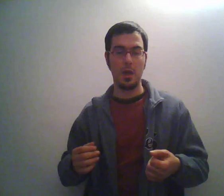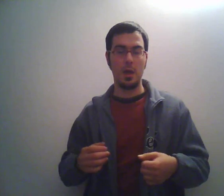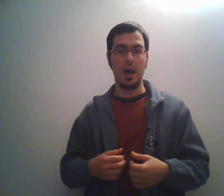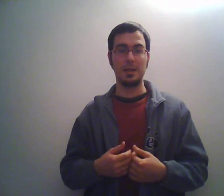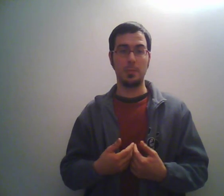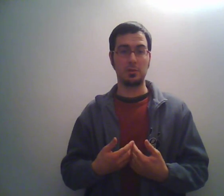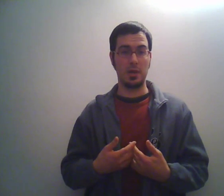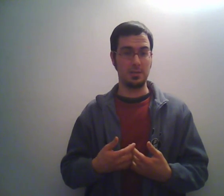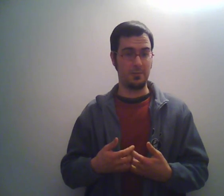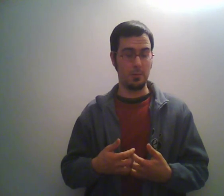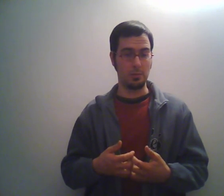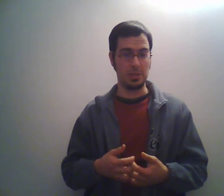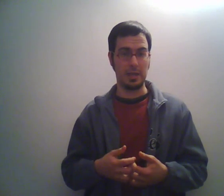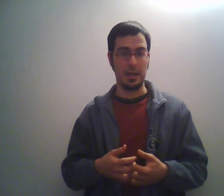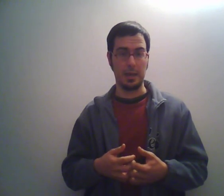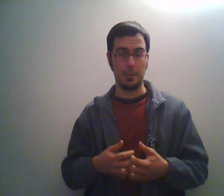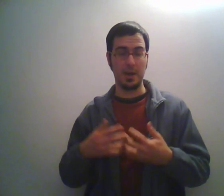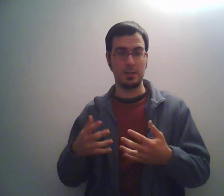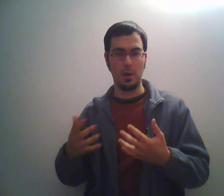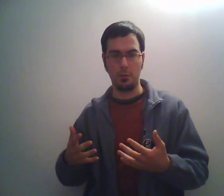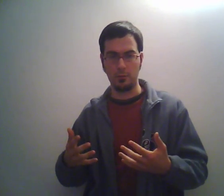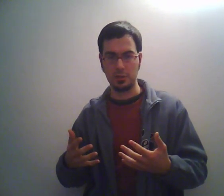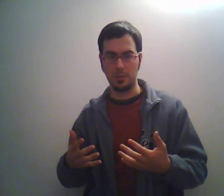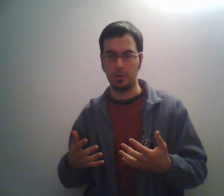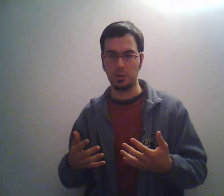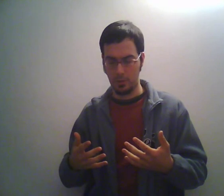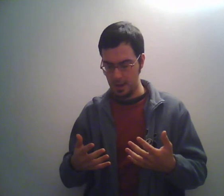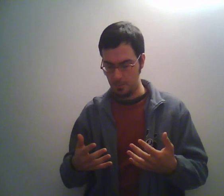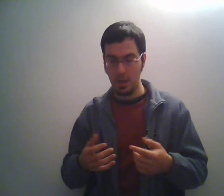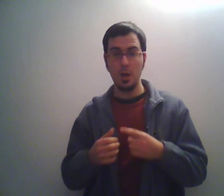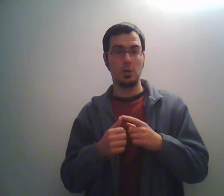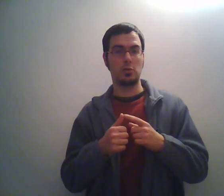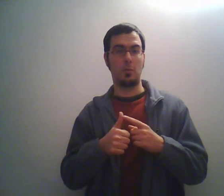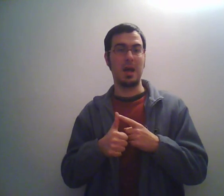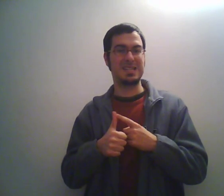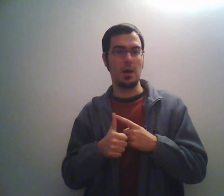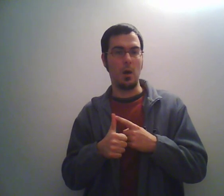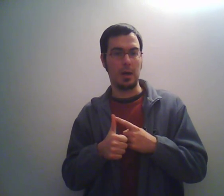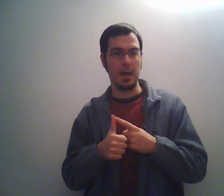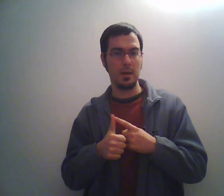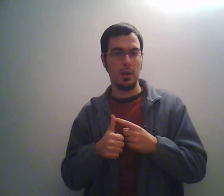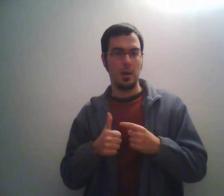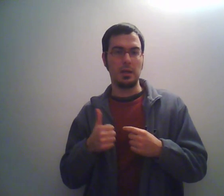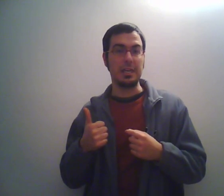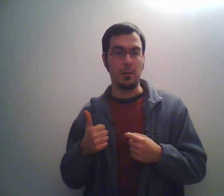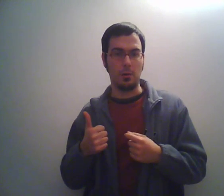altri personaggi famosi che prestano la loro voce per questo programma sono Masi Oka, Iro